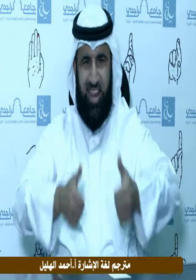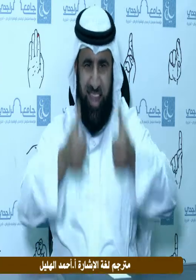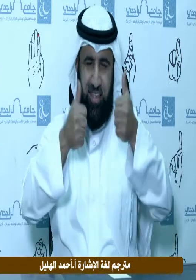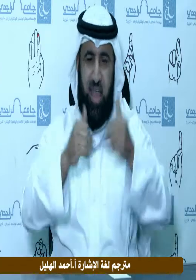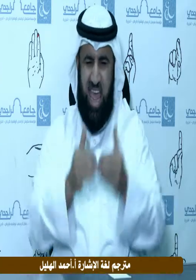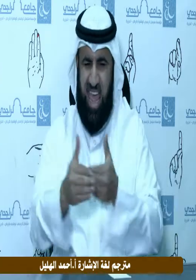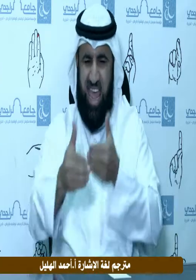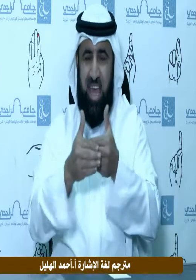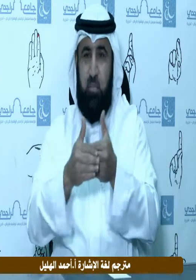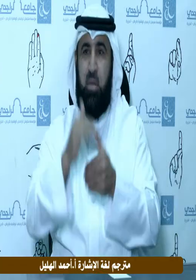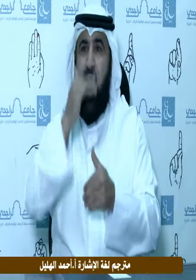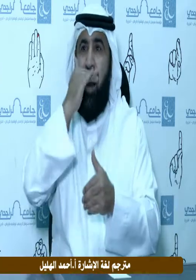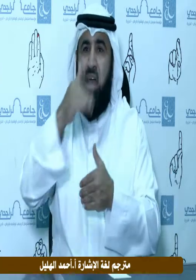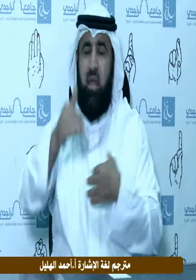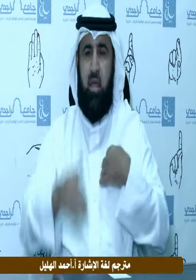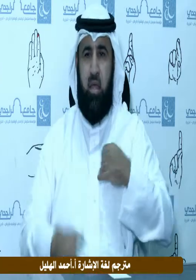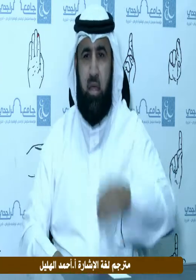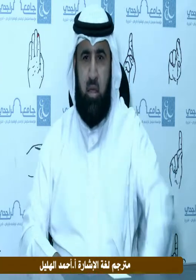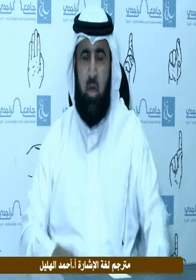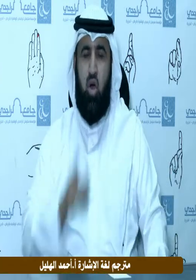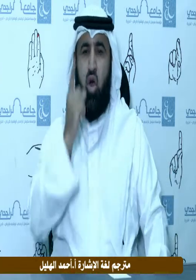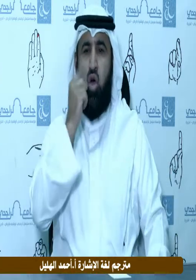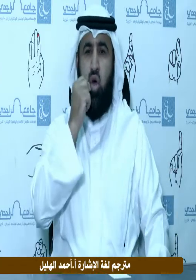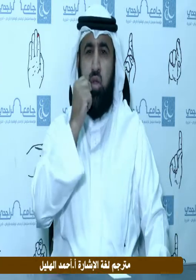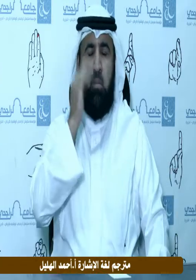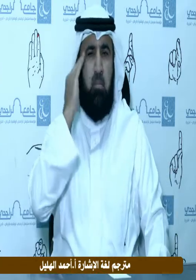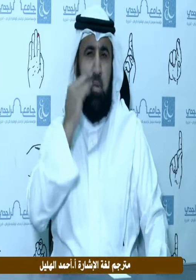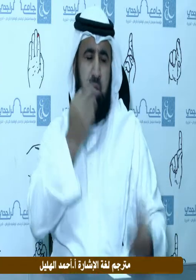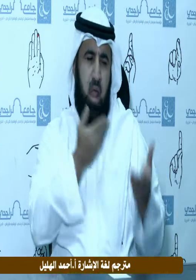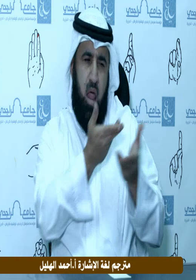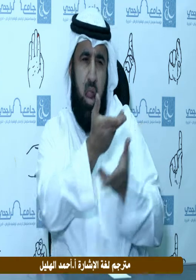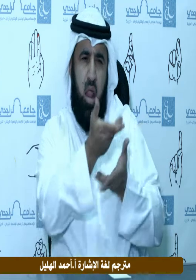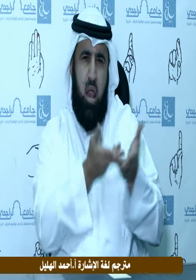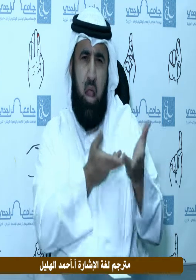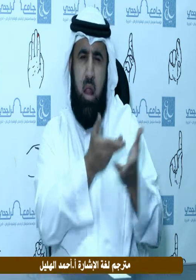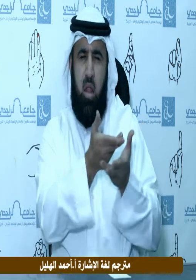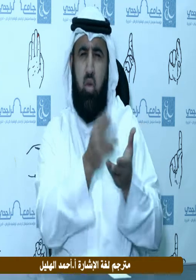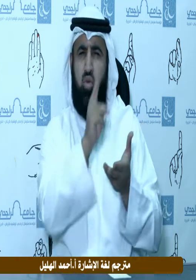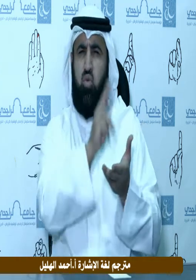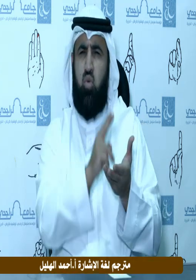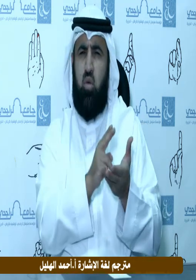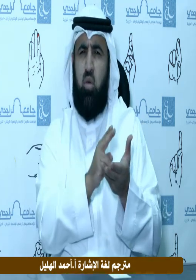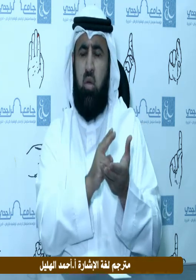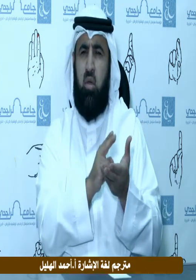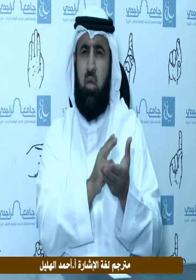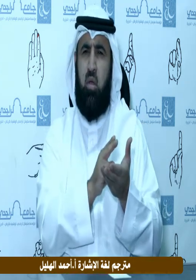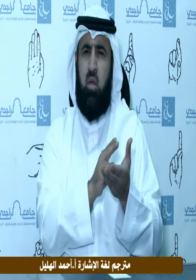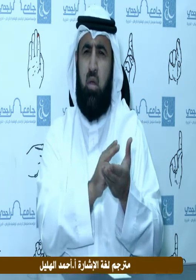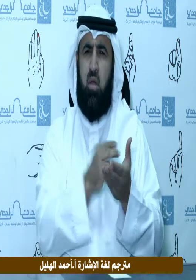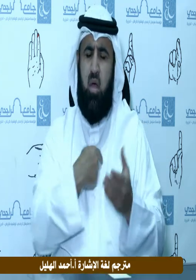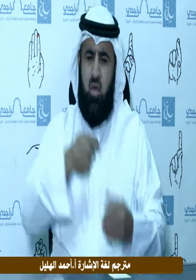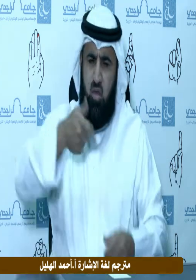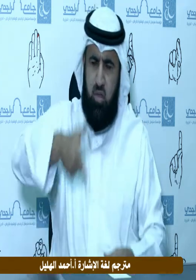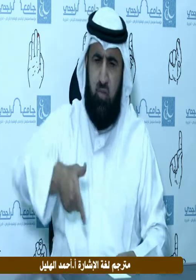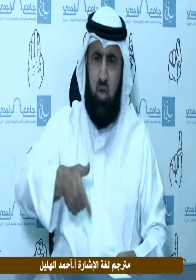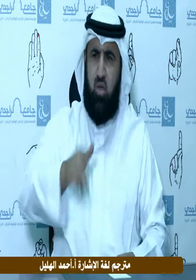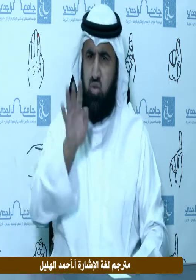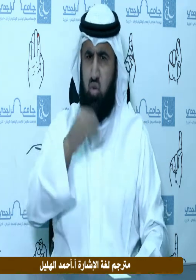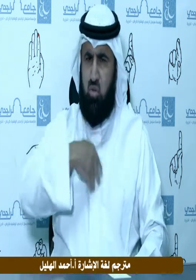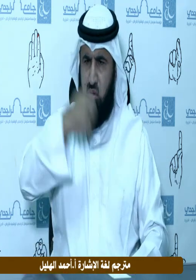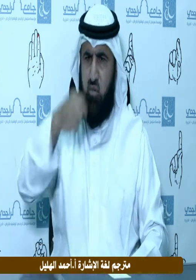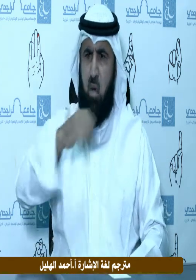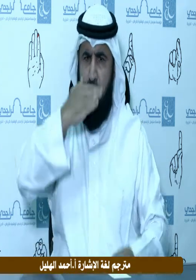تكلم الزوج مع زوجته وقال لها سننفق في زواجنا كذا